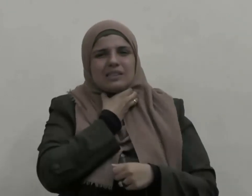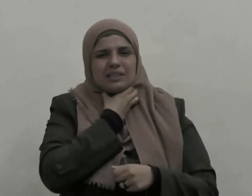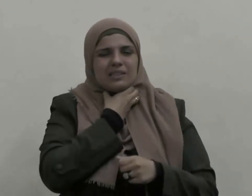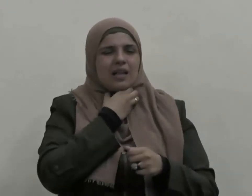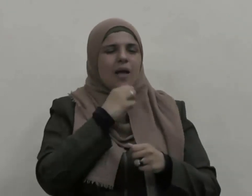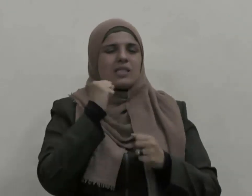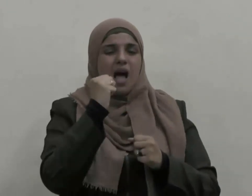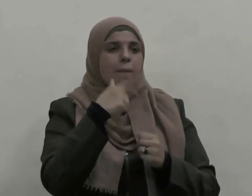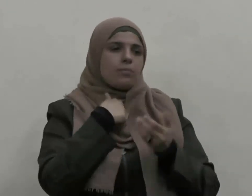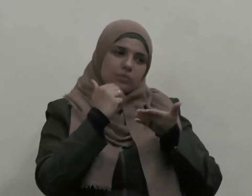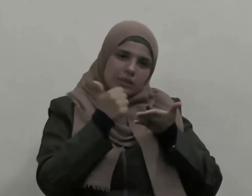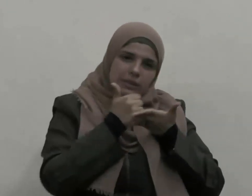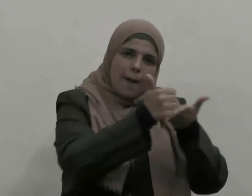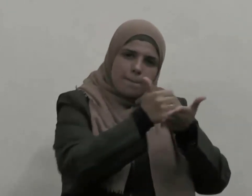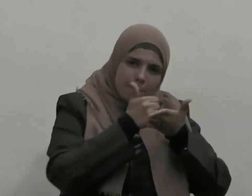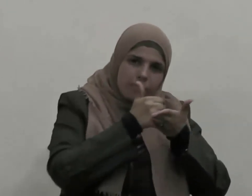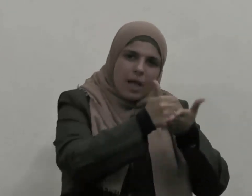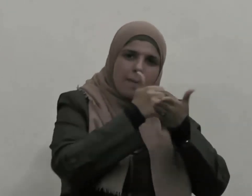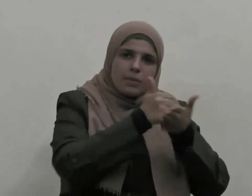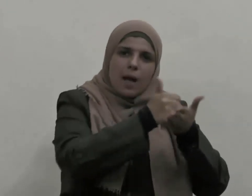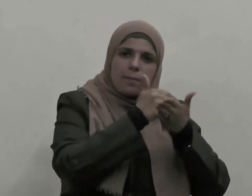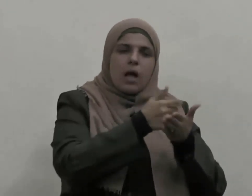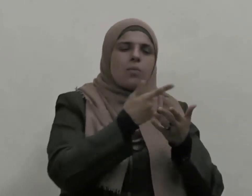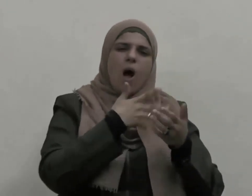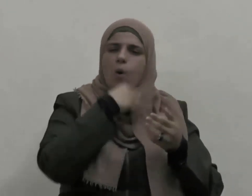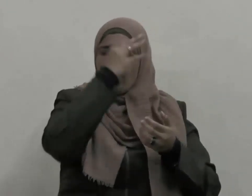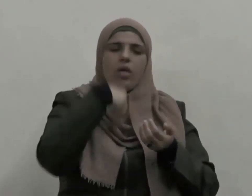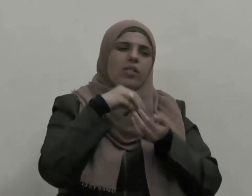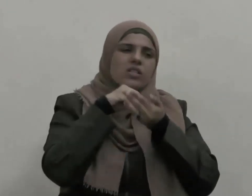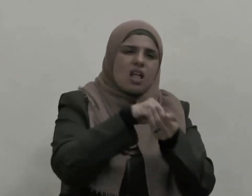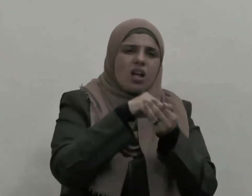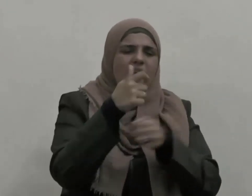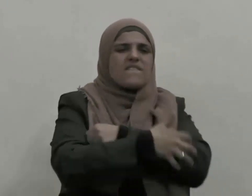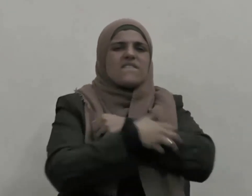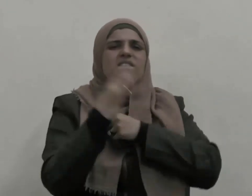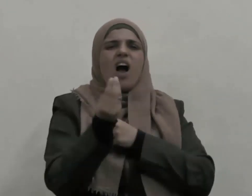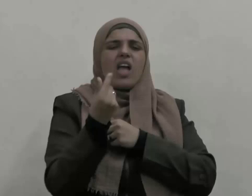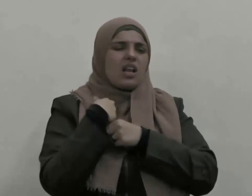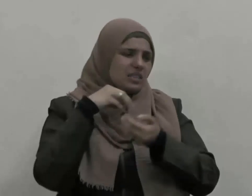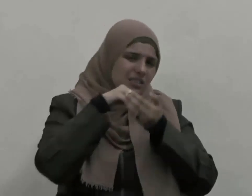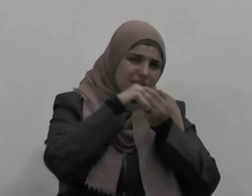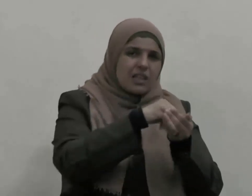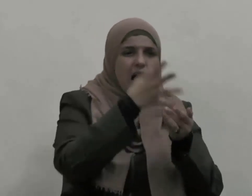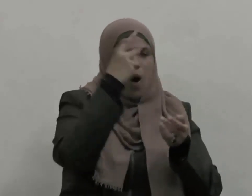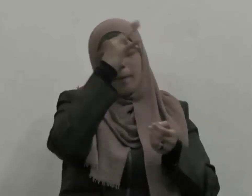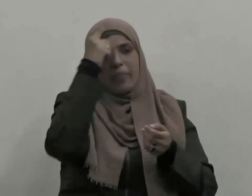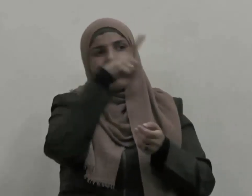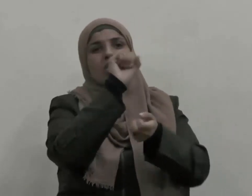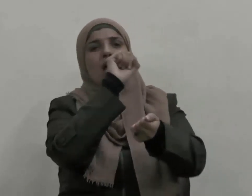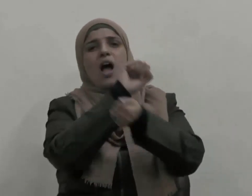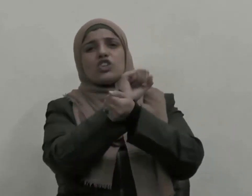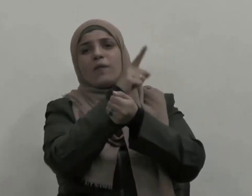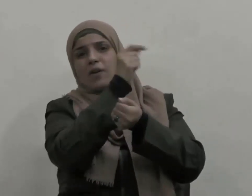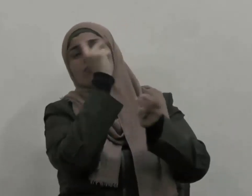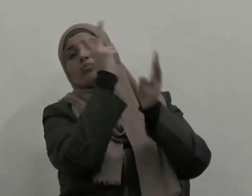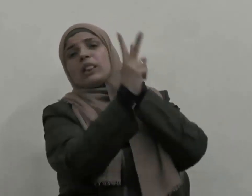الصدقة على فقير وكفايته أو فك أسر سجين مدين بدين من فروض